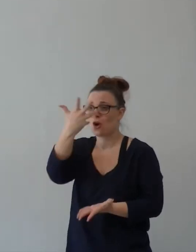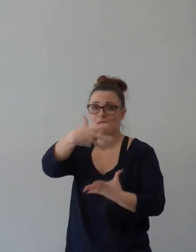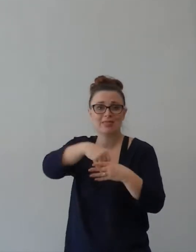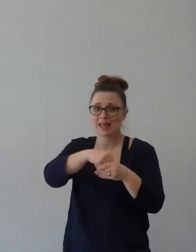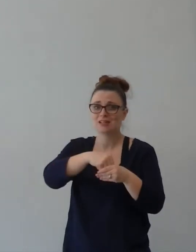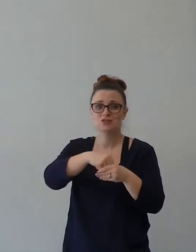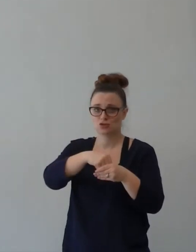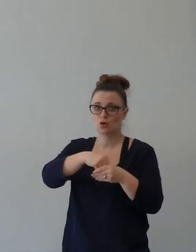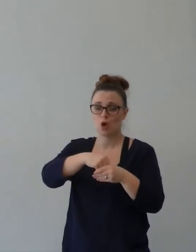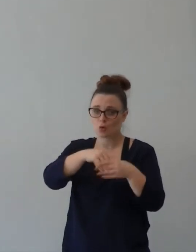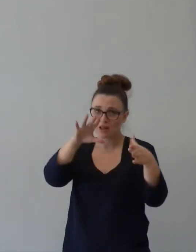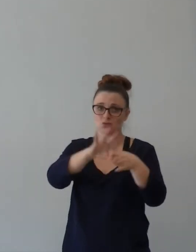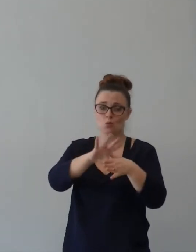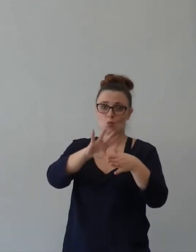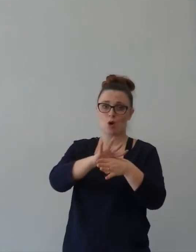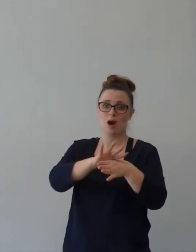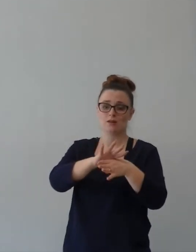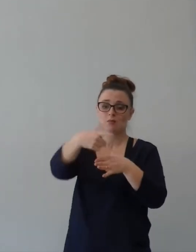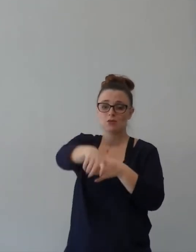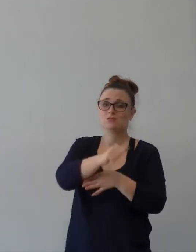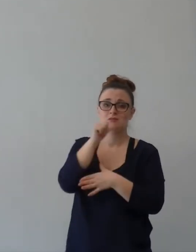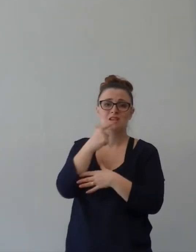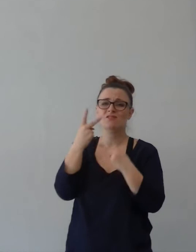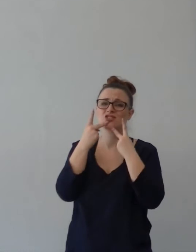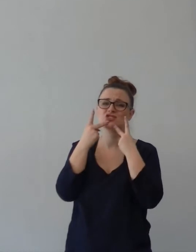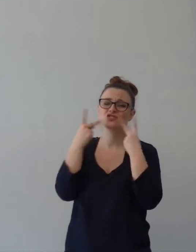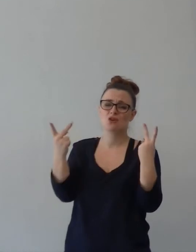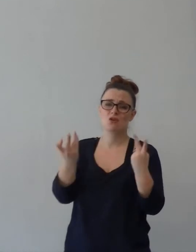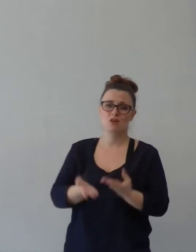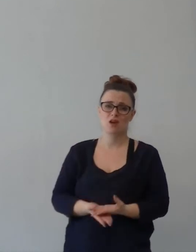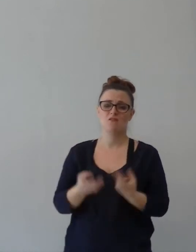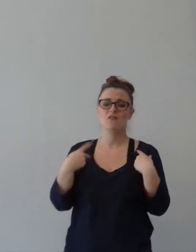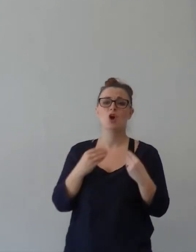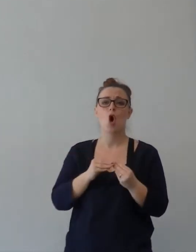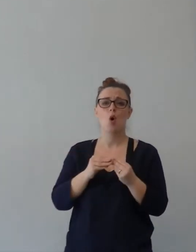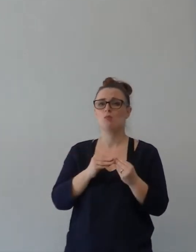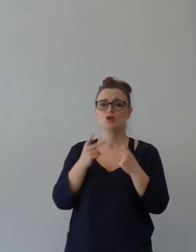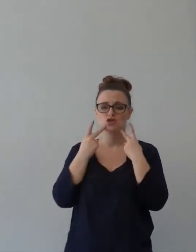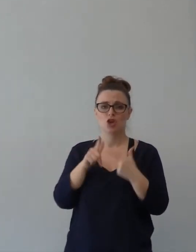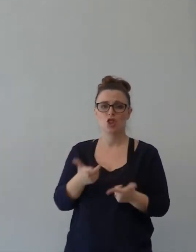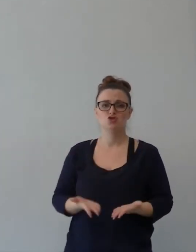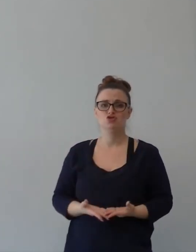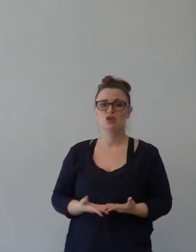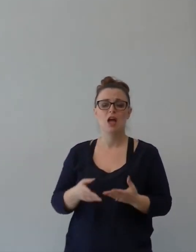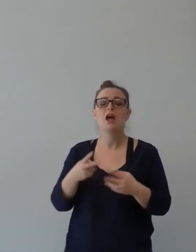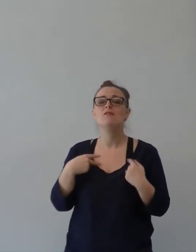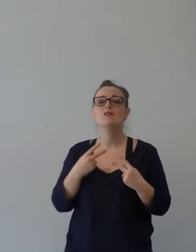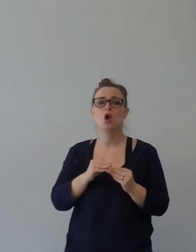non avrai gioia, tu stai uccidendo la tua stessa gioia. Prima instruzione del collega.